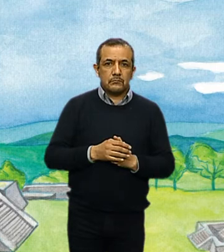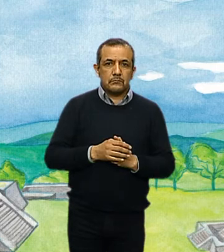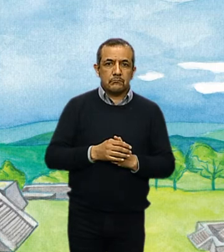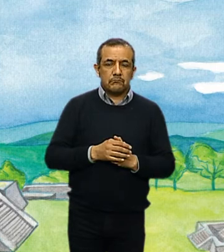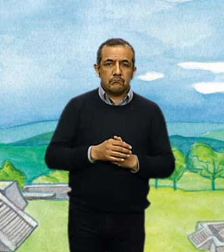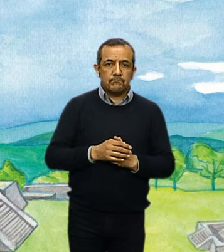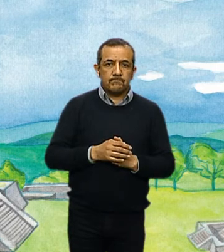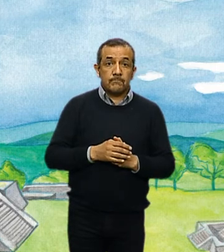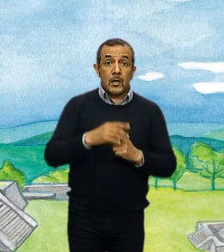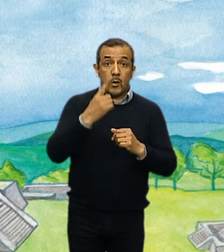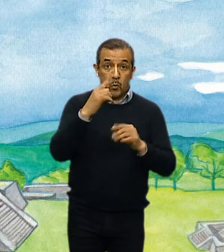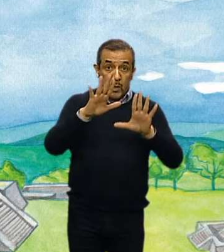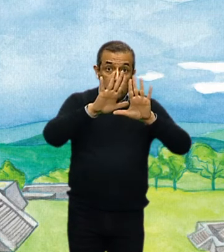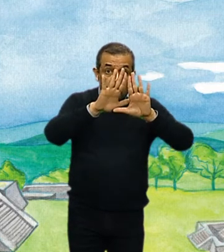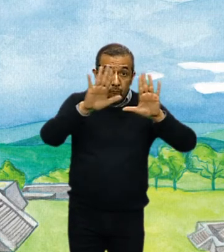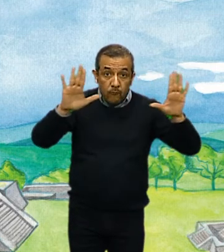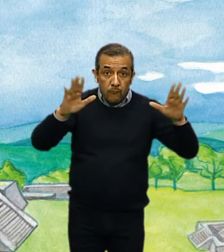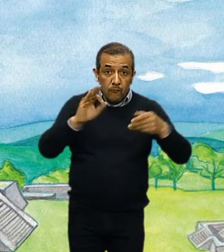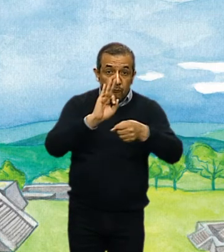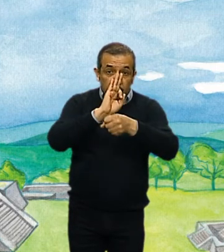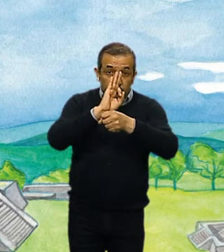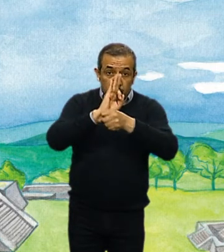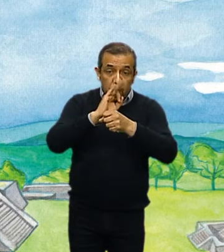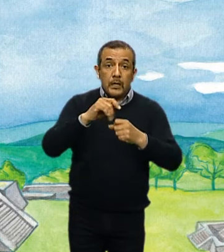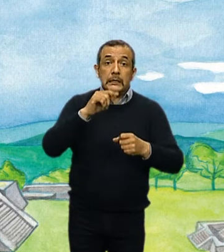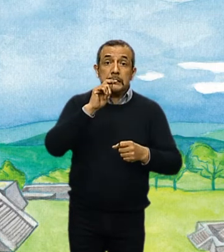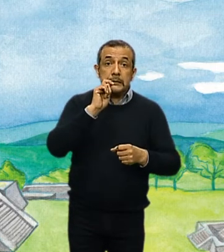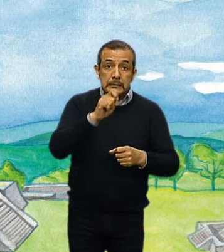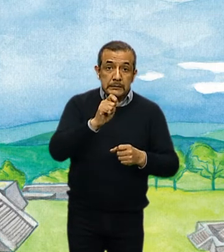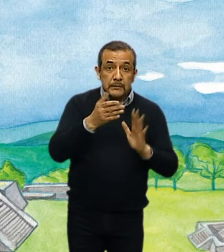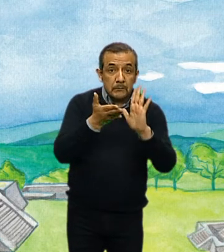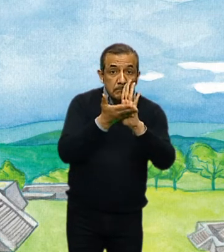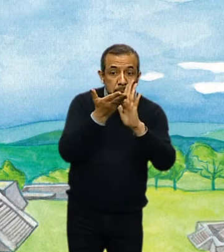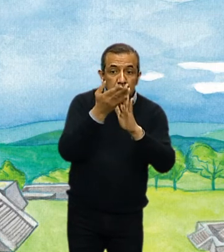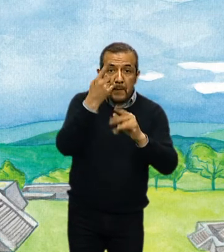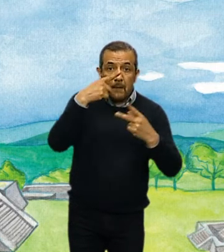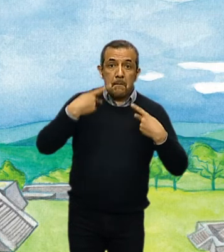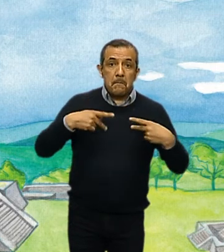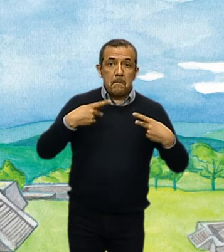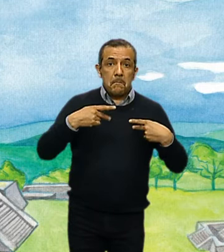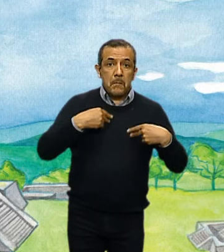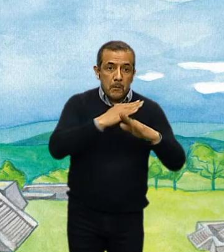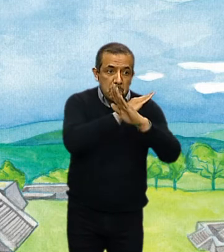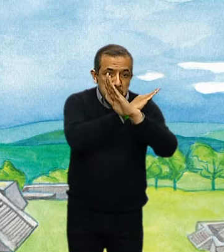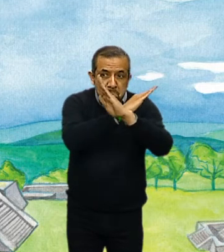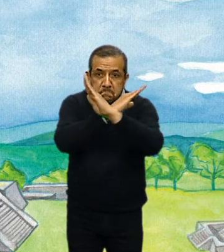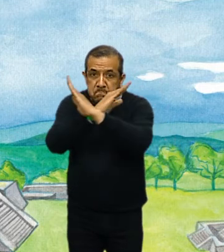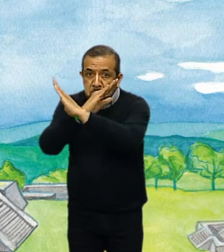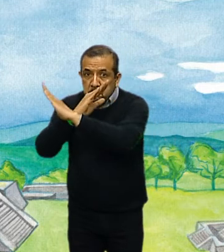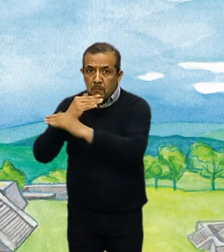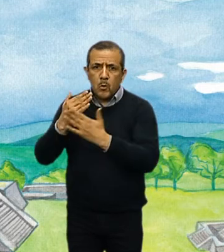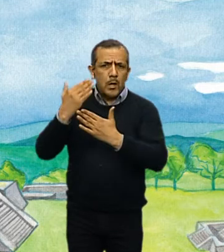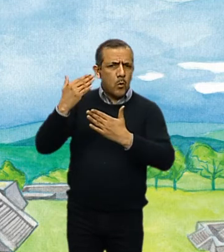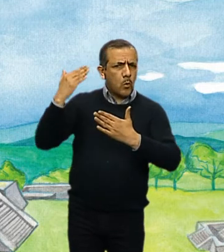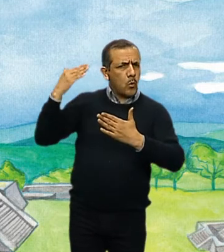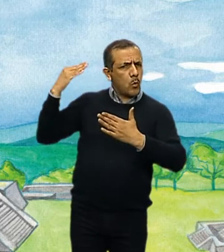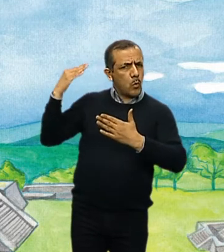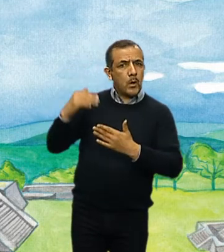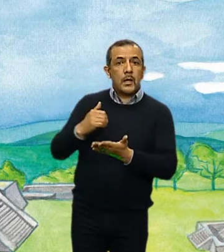Una fortaleza es construida para que la gente pueda protegerse y en esa época se fundaron muchas ciudades en el